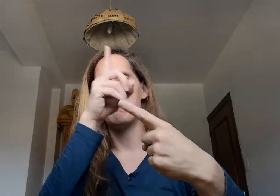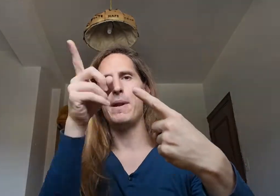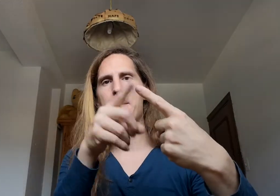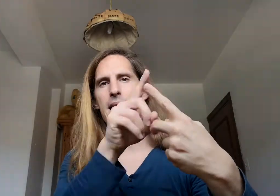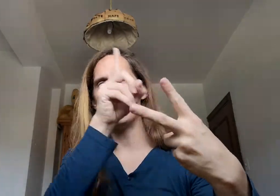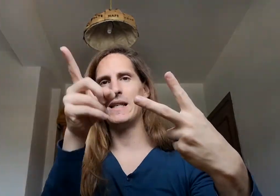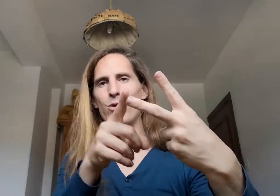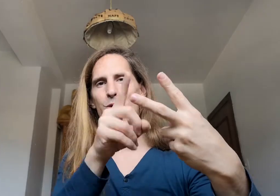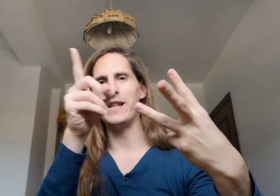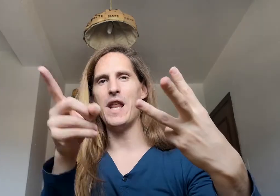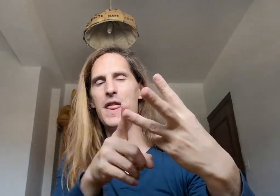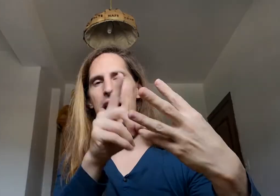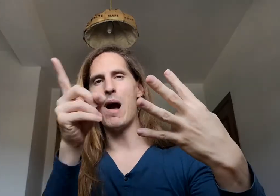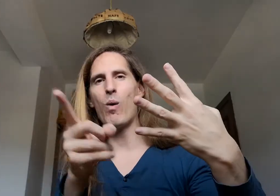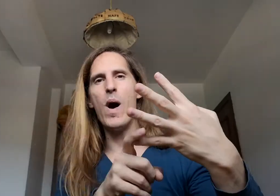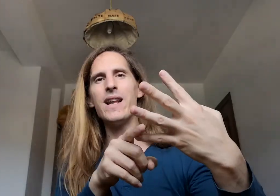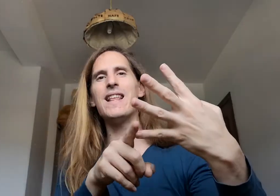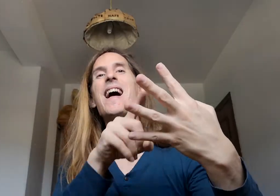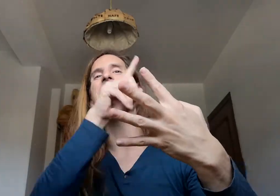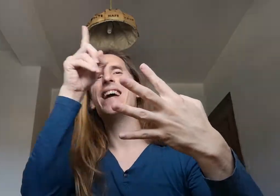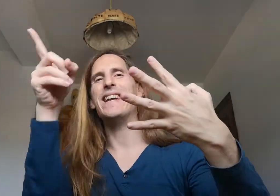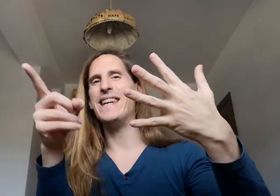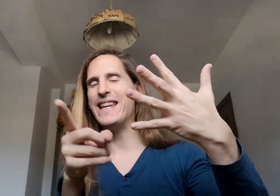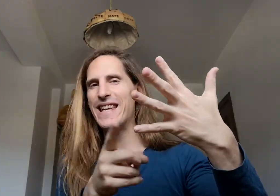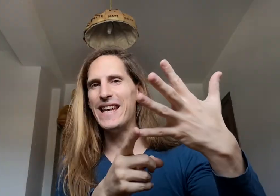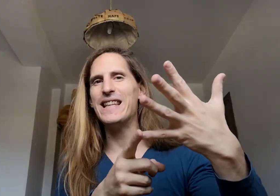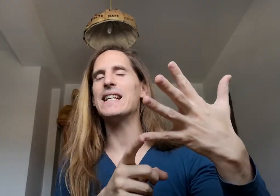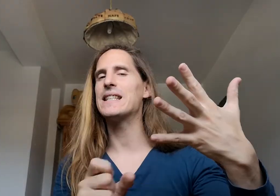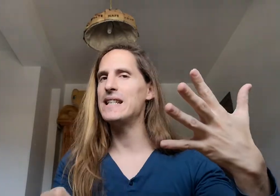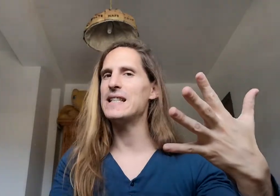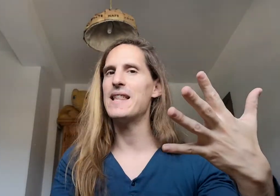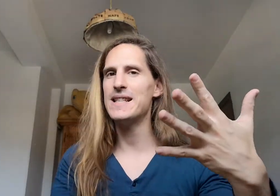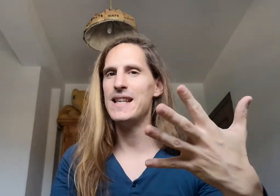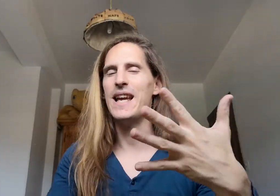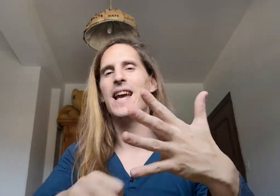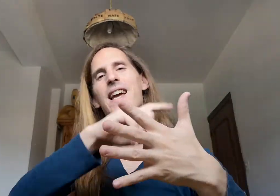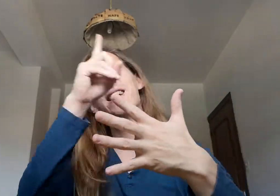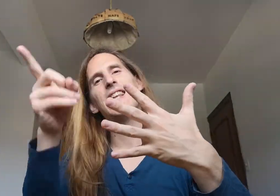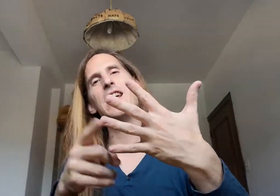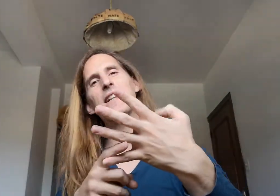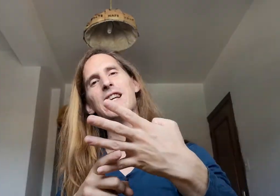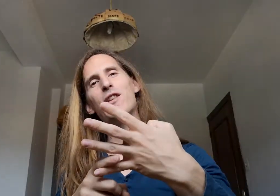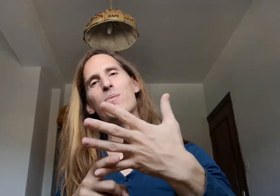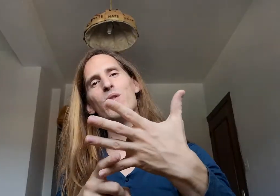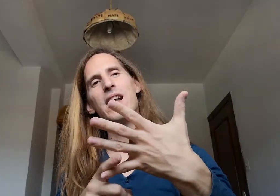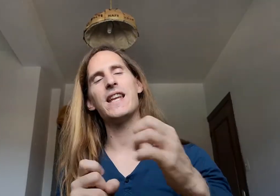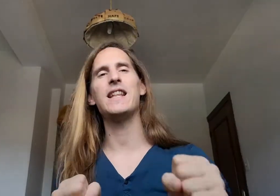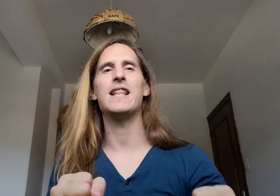Primera Segunda Tercera Cuarta Y quinta Sí, se hace así Levantando el pulgar Quinta